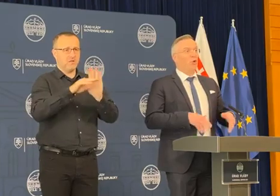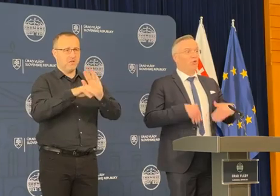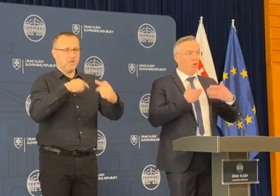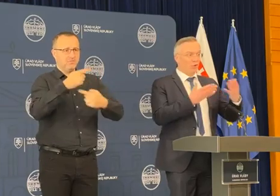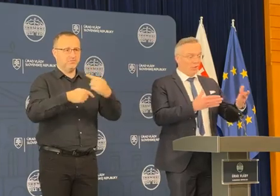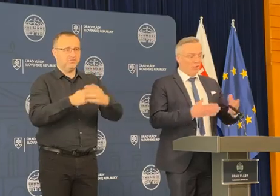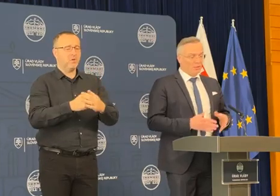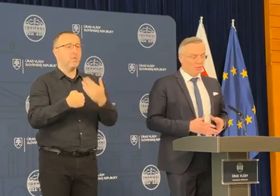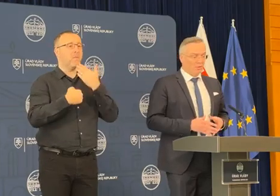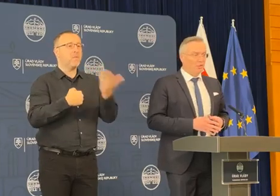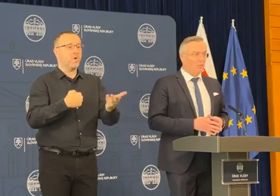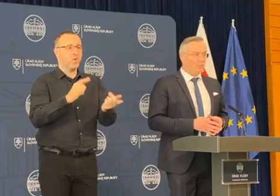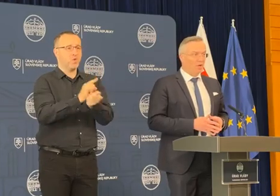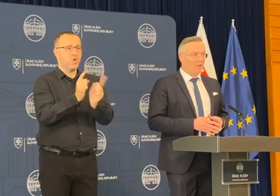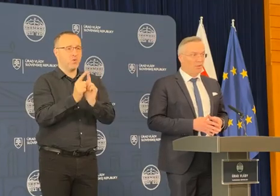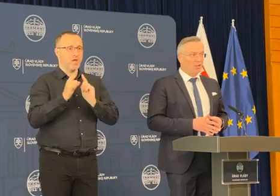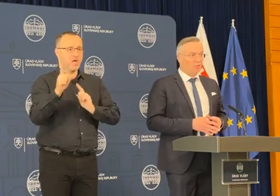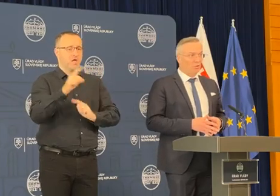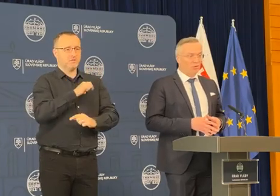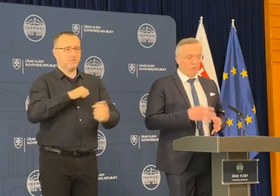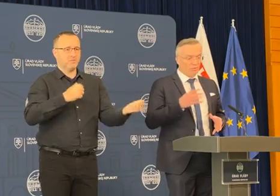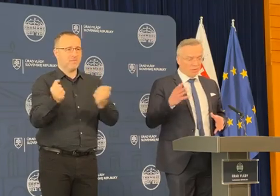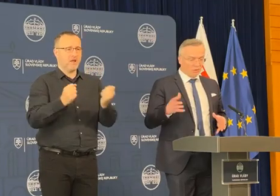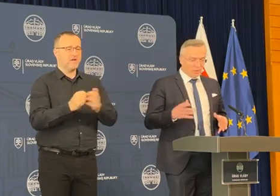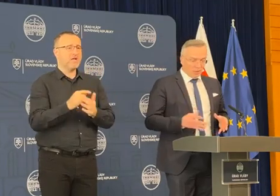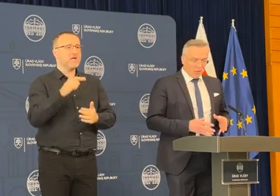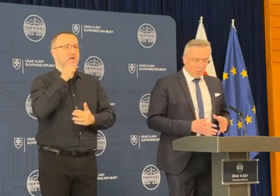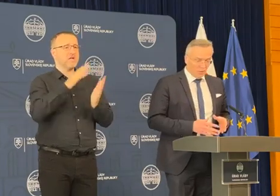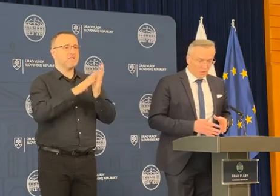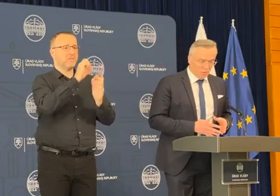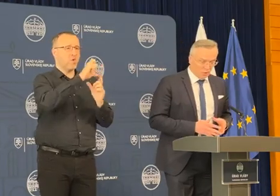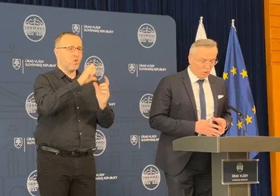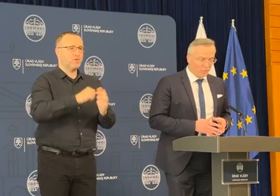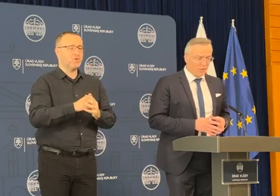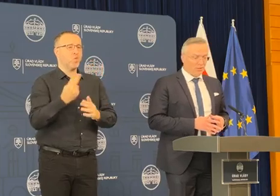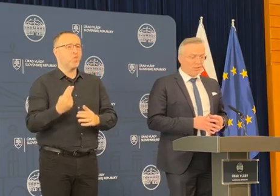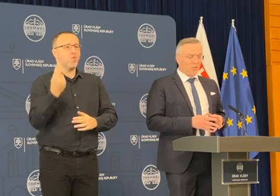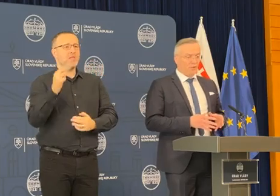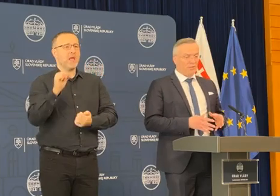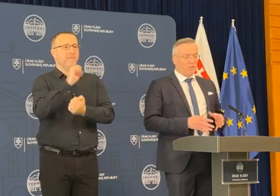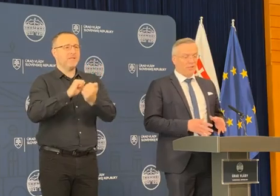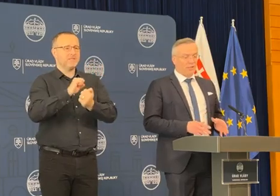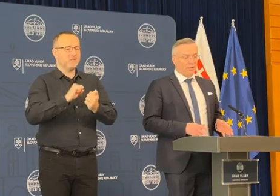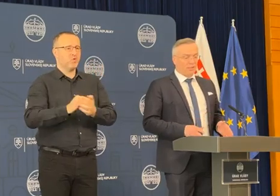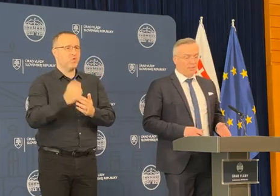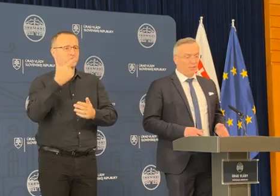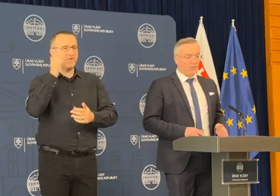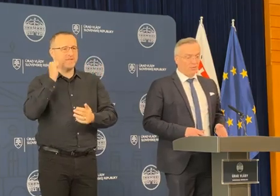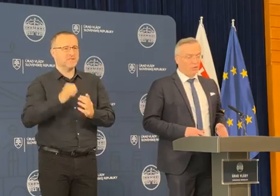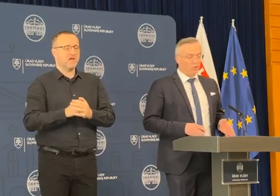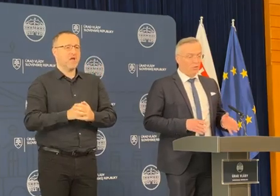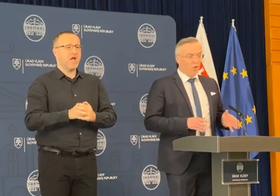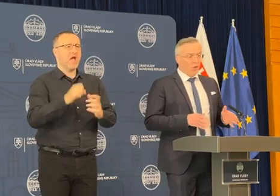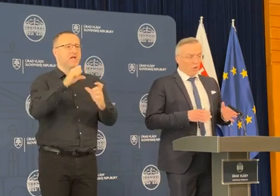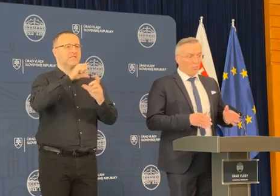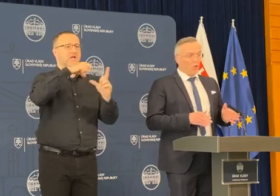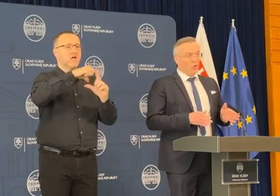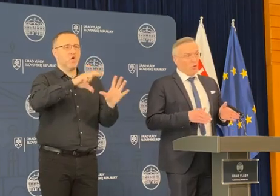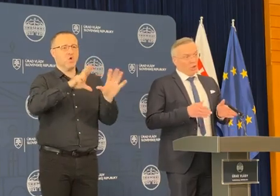kotánii po dohode so samozprávami, teda s mosom Úniou miest Slovenska a SK 8.